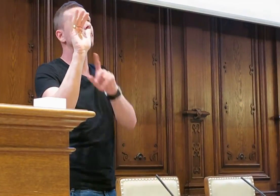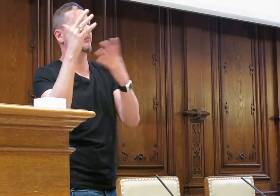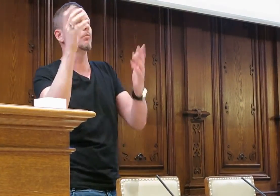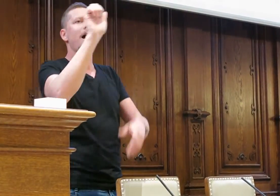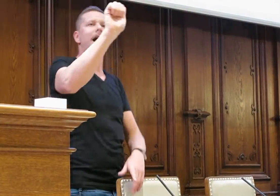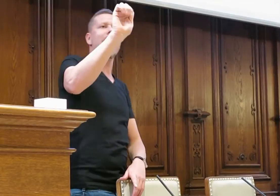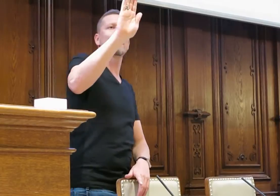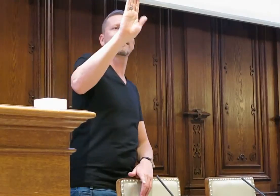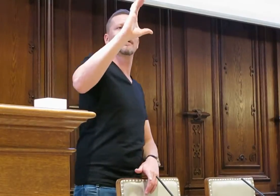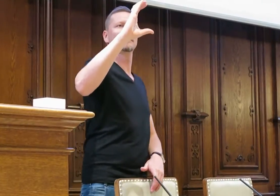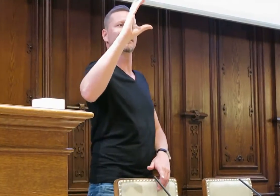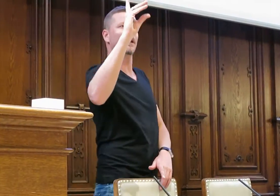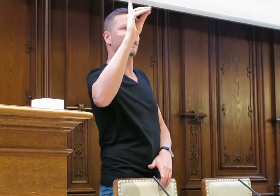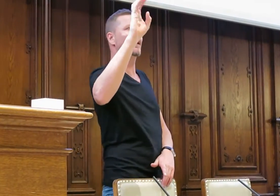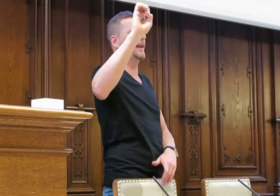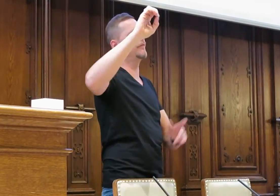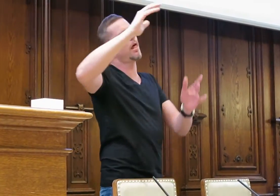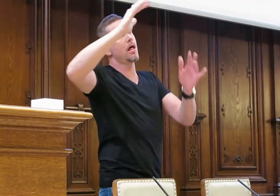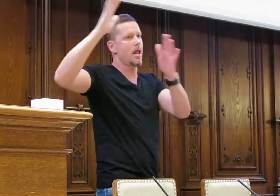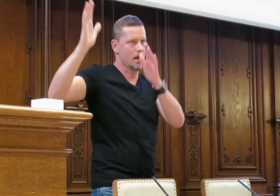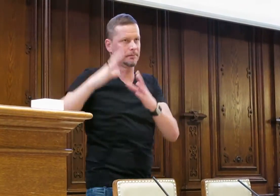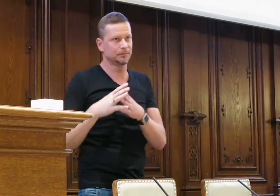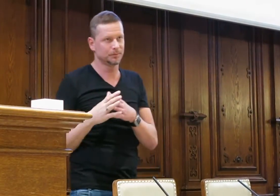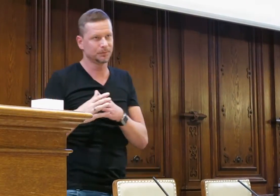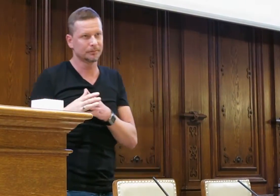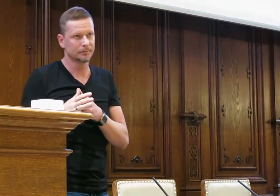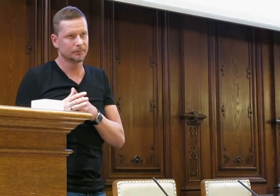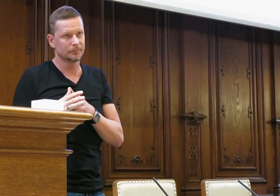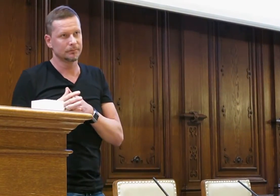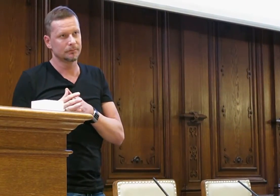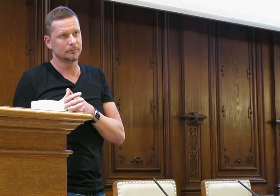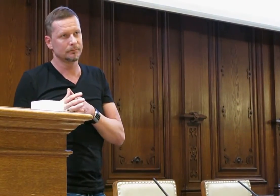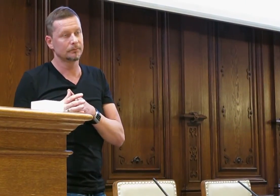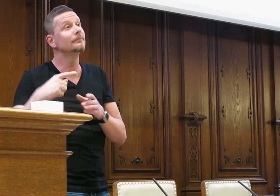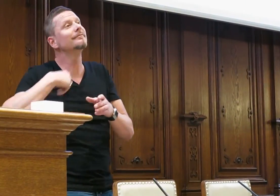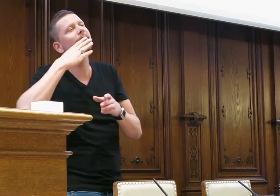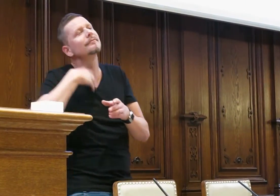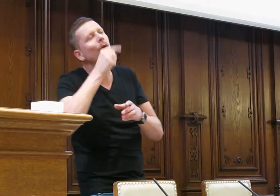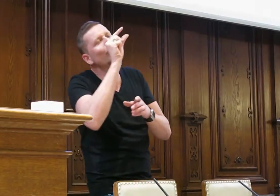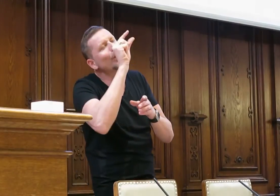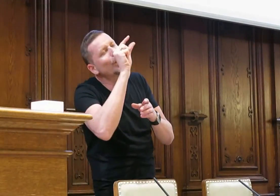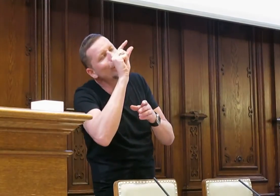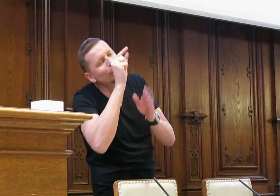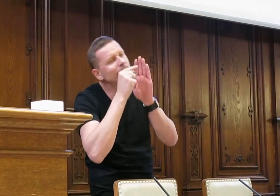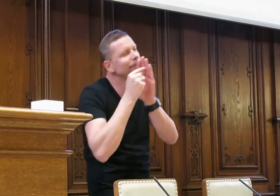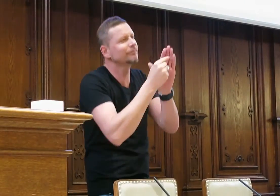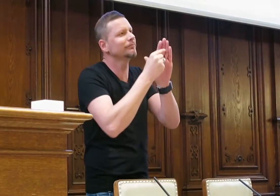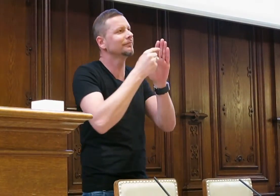buchstabieren. Das sieht dann so aus, dass verschiedene Handformen eben die Buchstaben abbilden. Und ich möchte